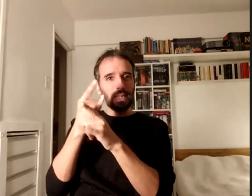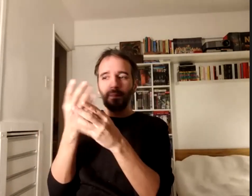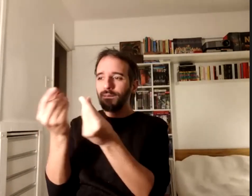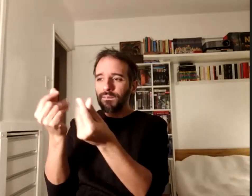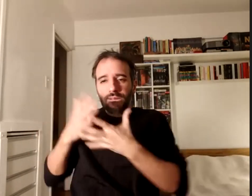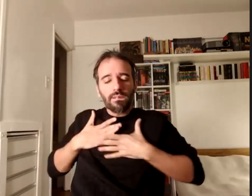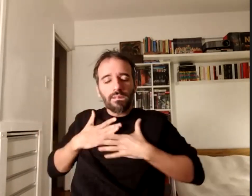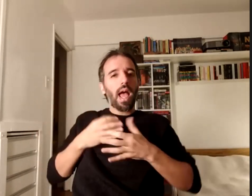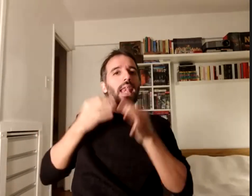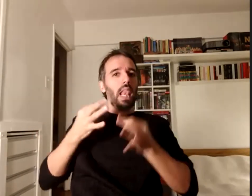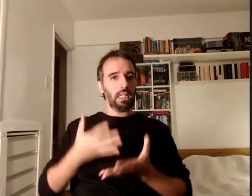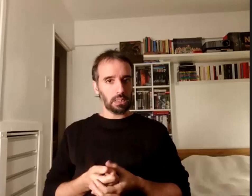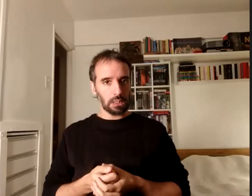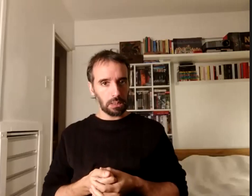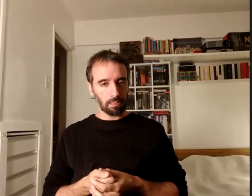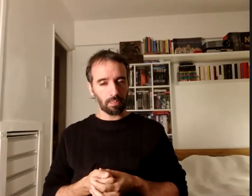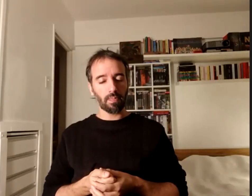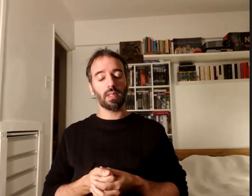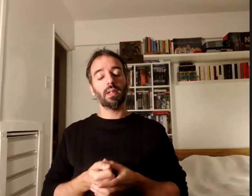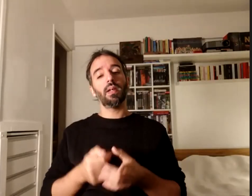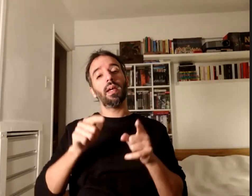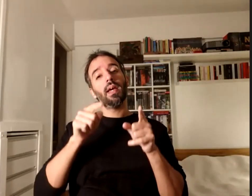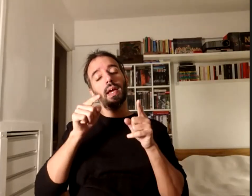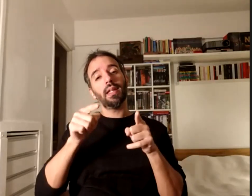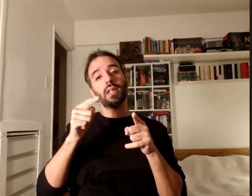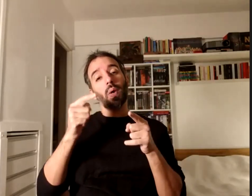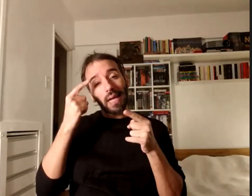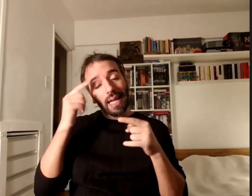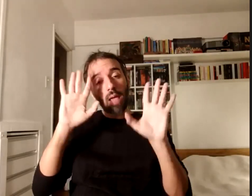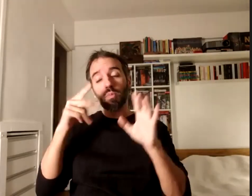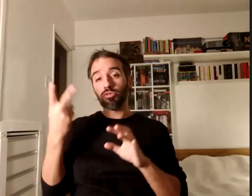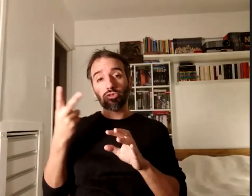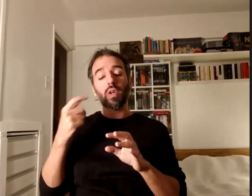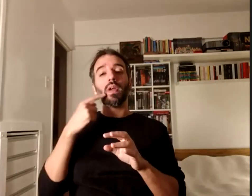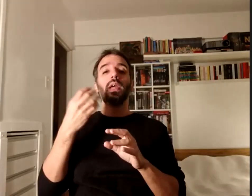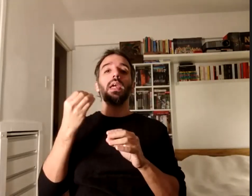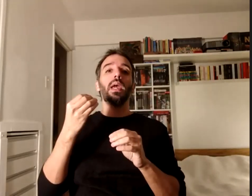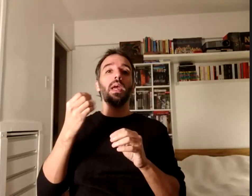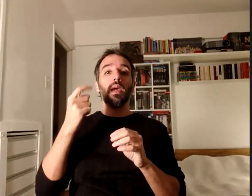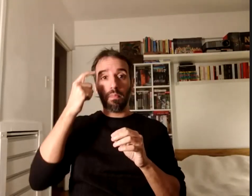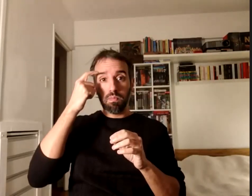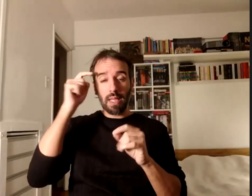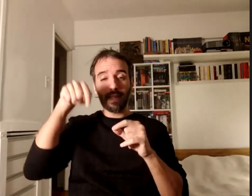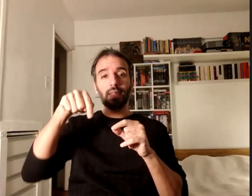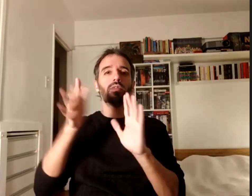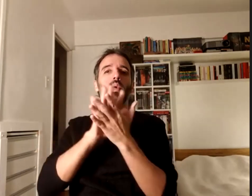en este sentido creemos que pensar a la investigación desde una mirada sociopolítica